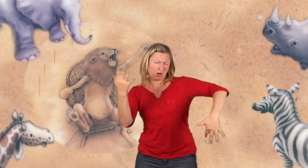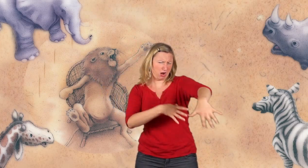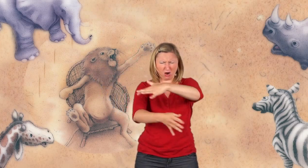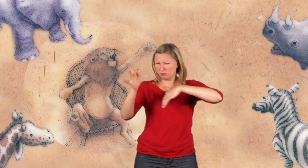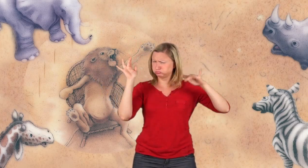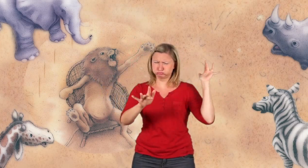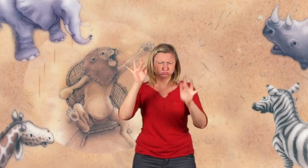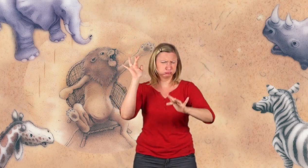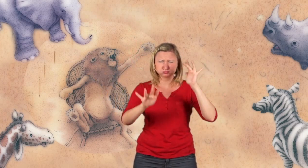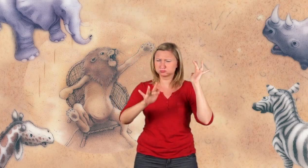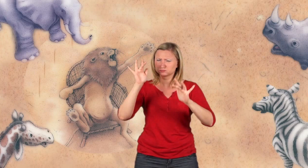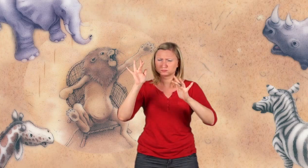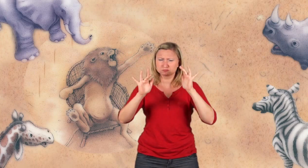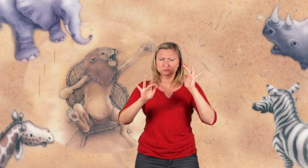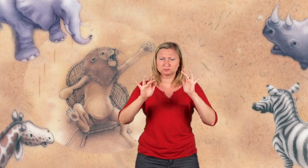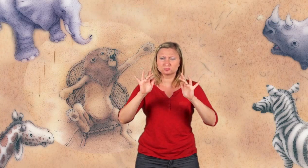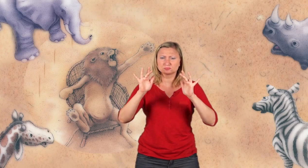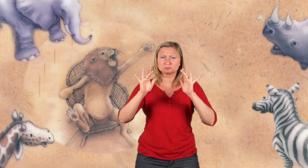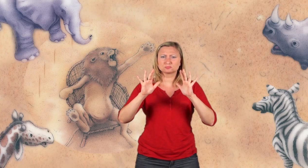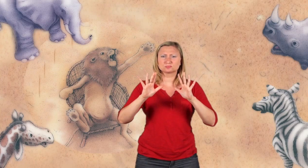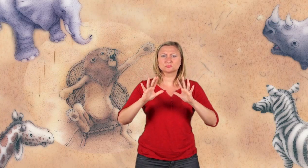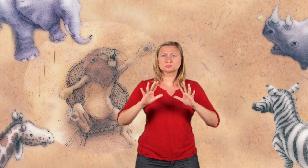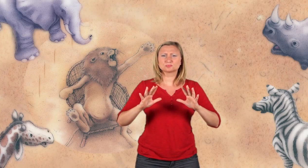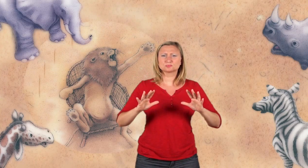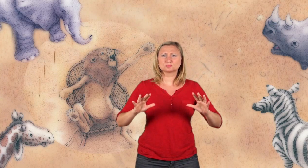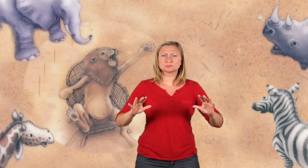Erst schrien sie wild durcheinander und dann riefen sie im Chor.